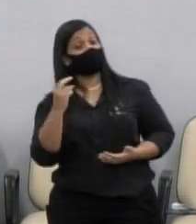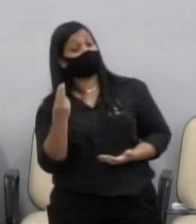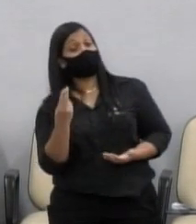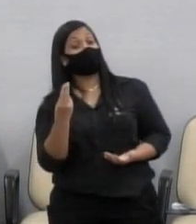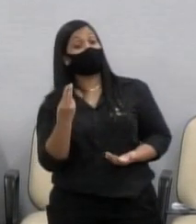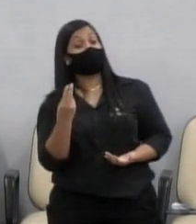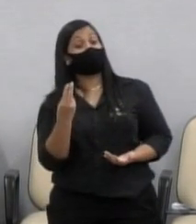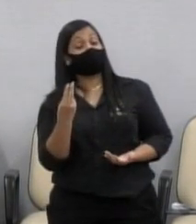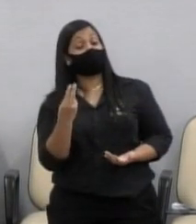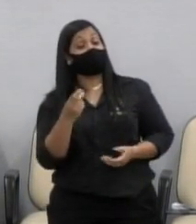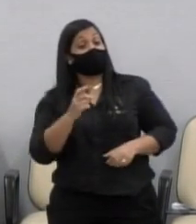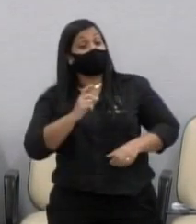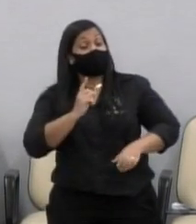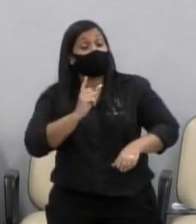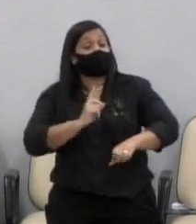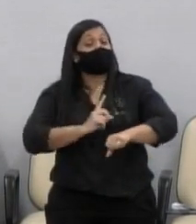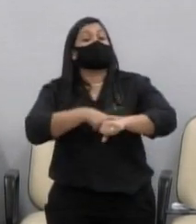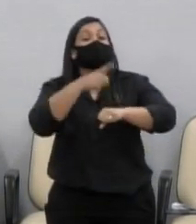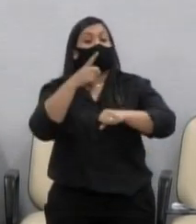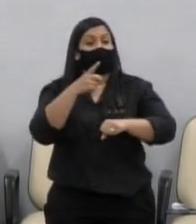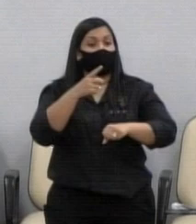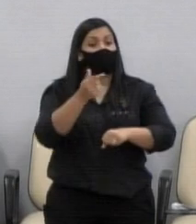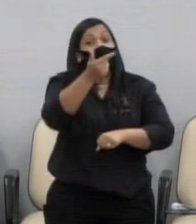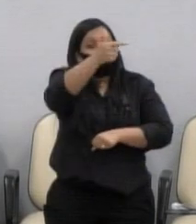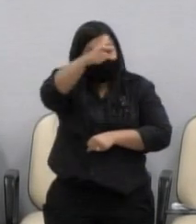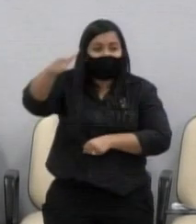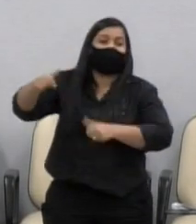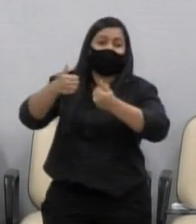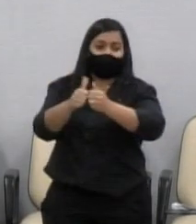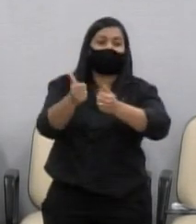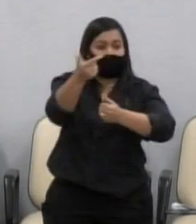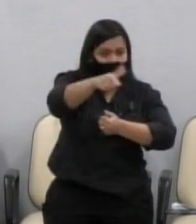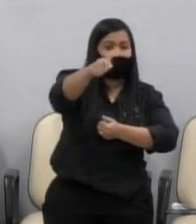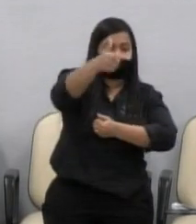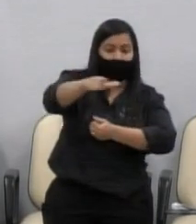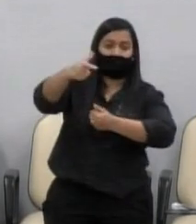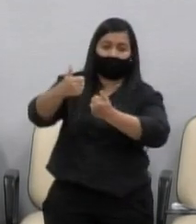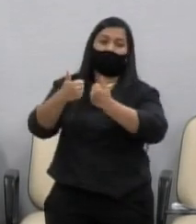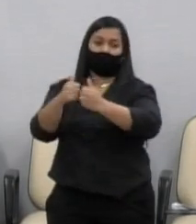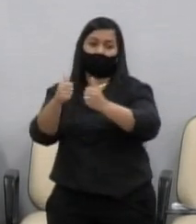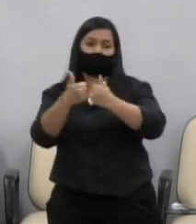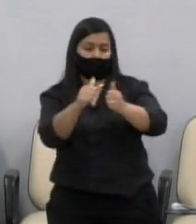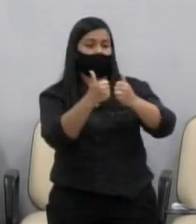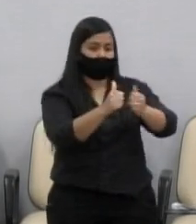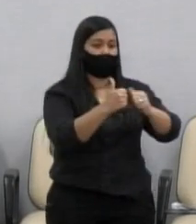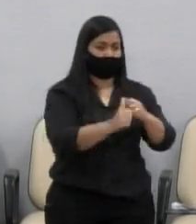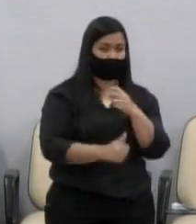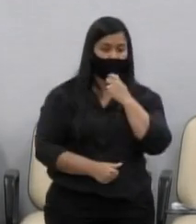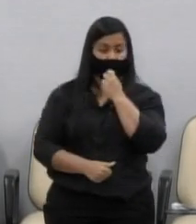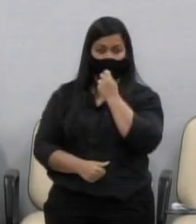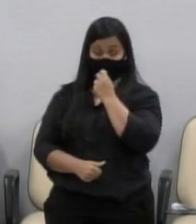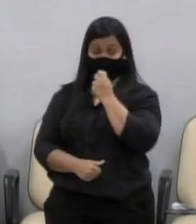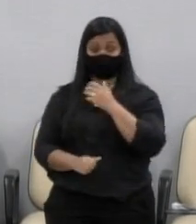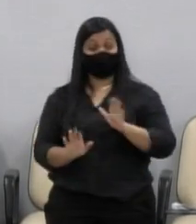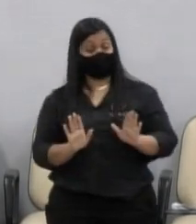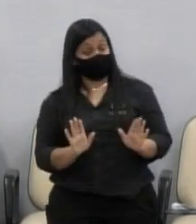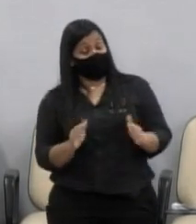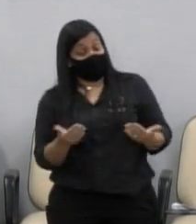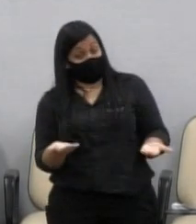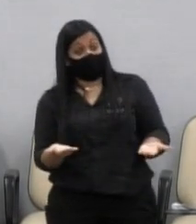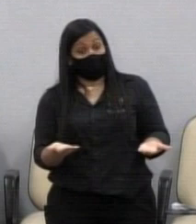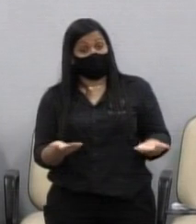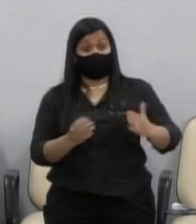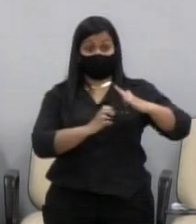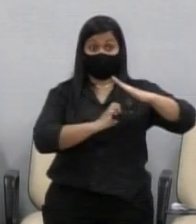automaticamente mais veículos deveriam ser colocados rodando nas ruas. A empresa até pode ter